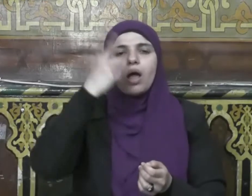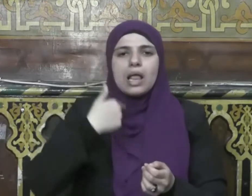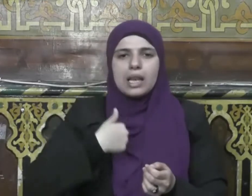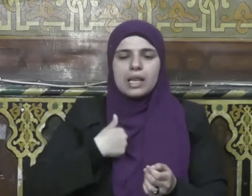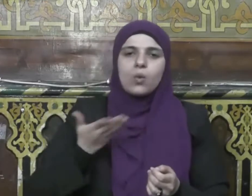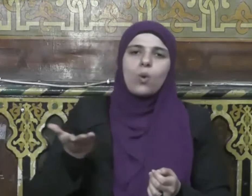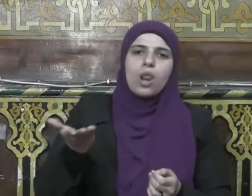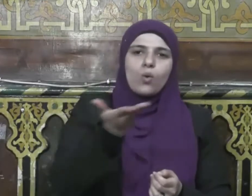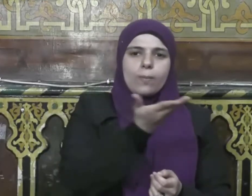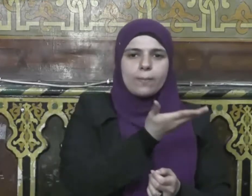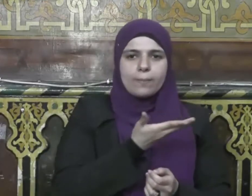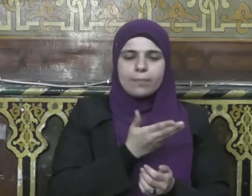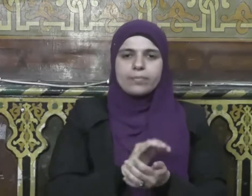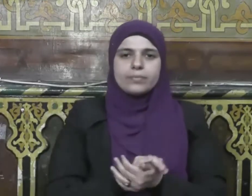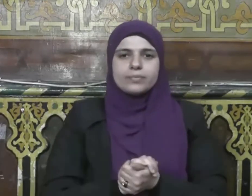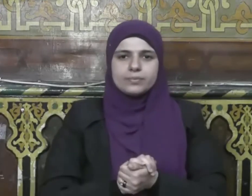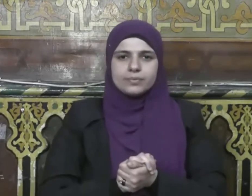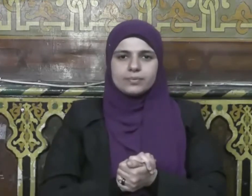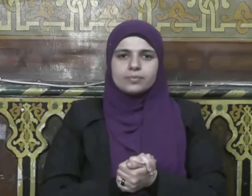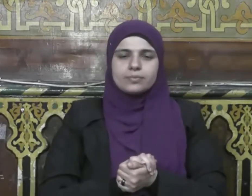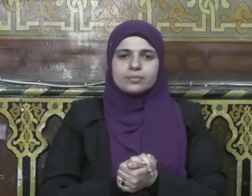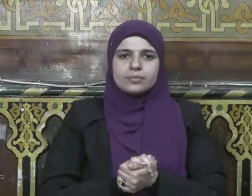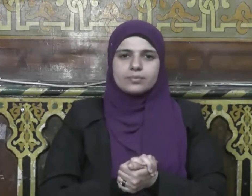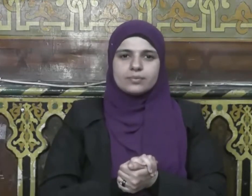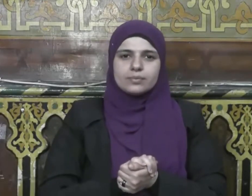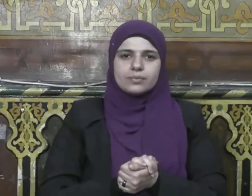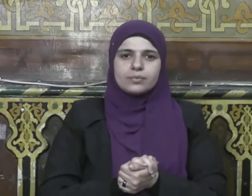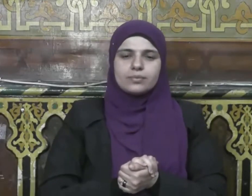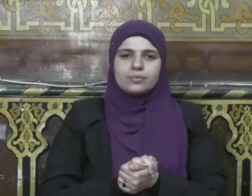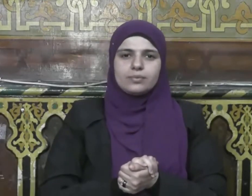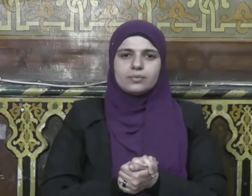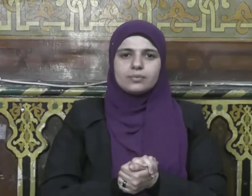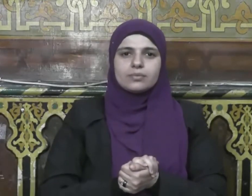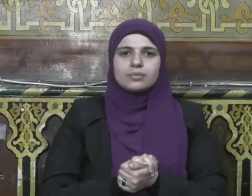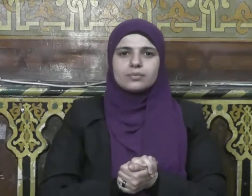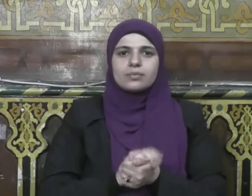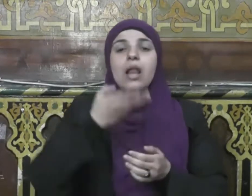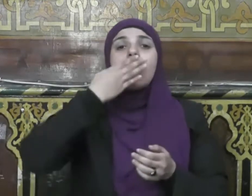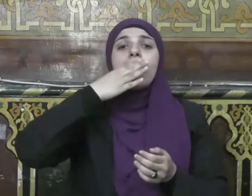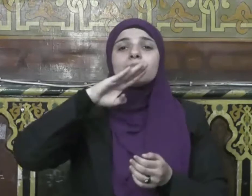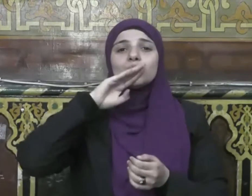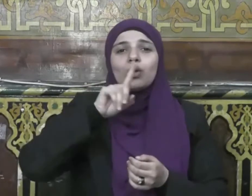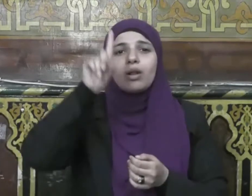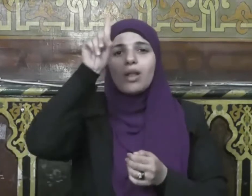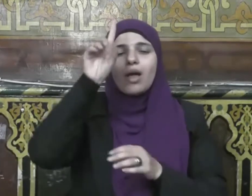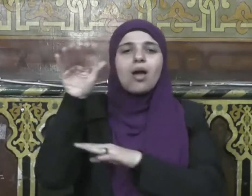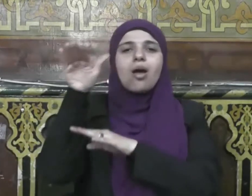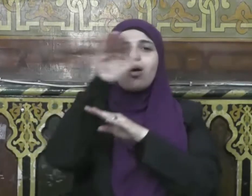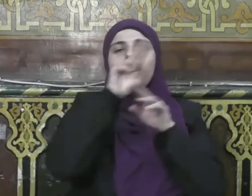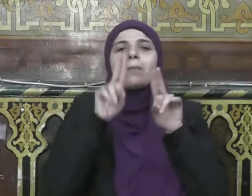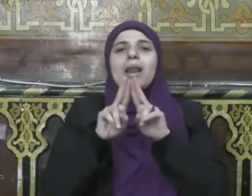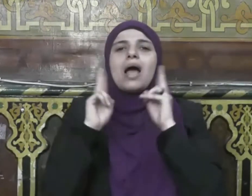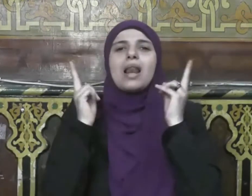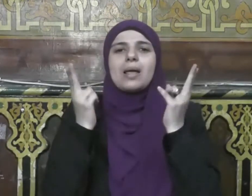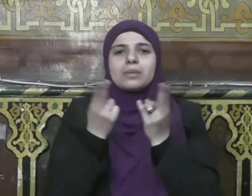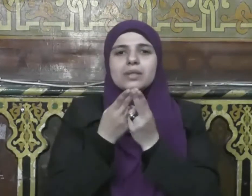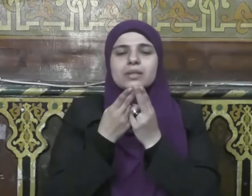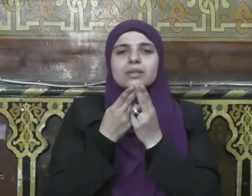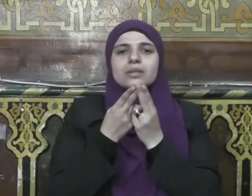الحمد لله رب العالمين وأشهد أن لا إله إلا الله وحده لا